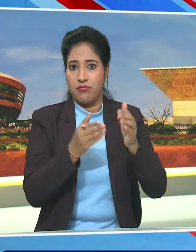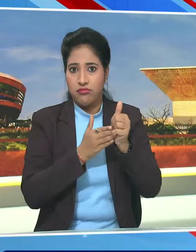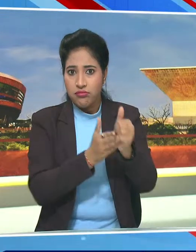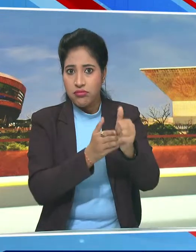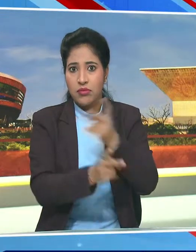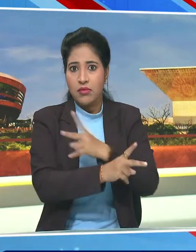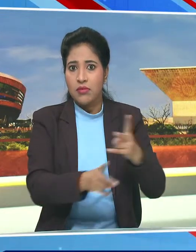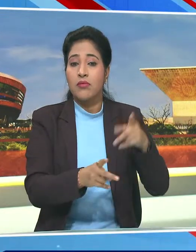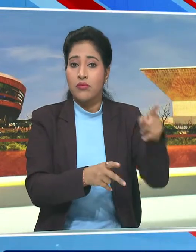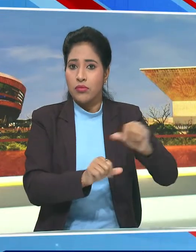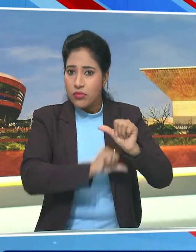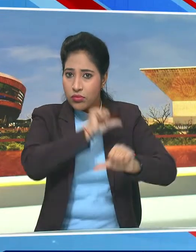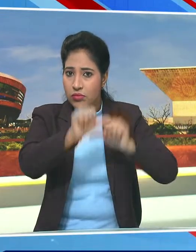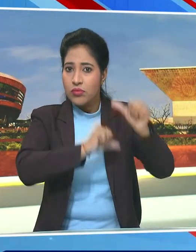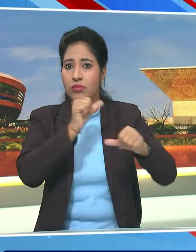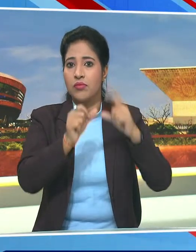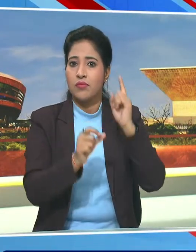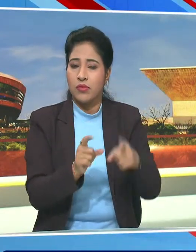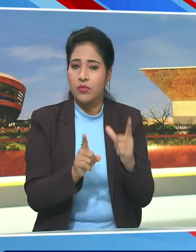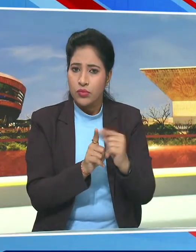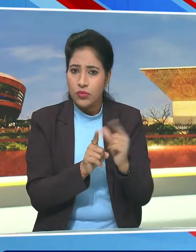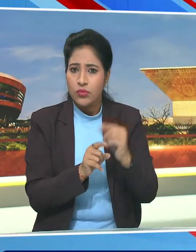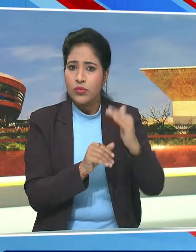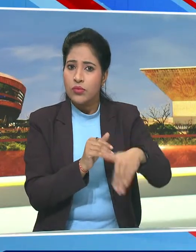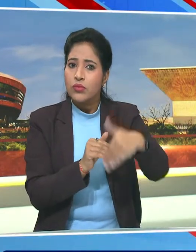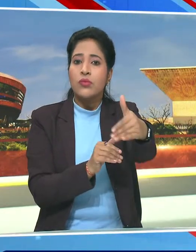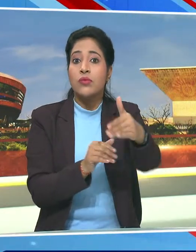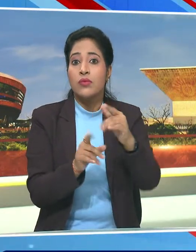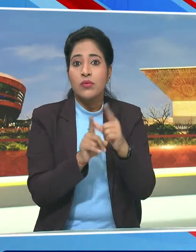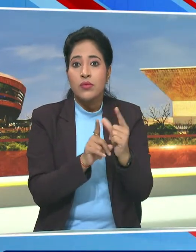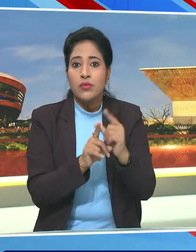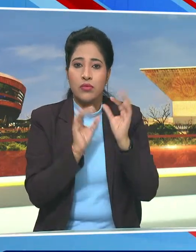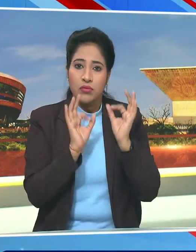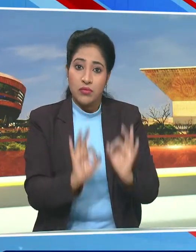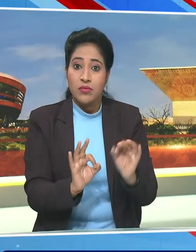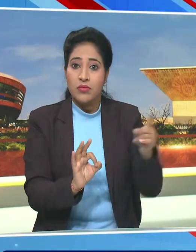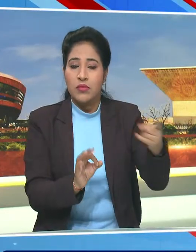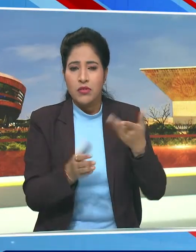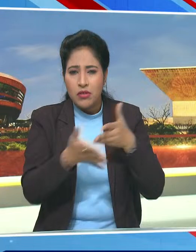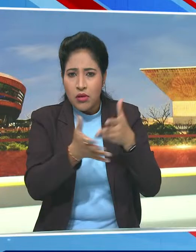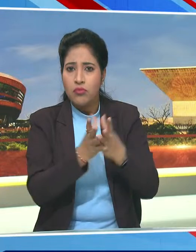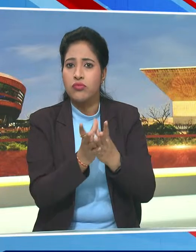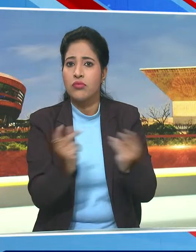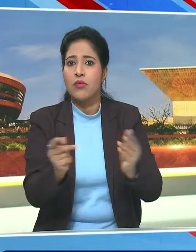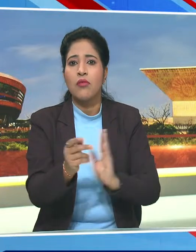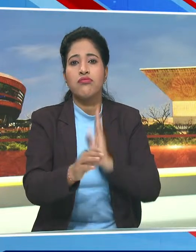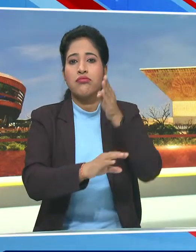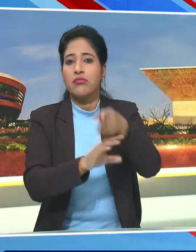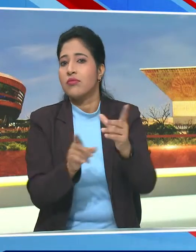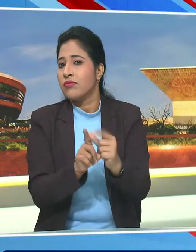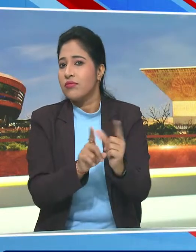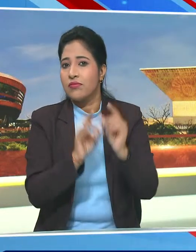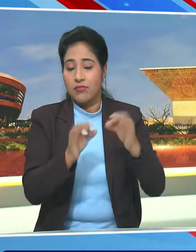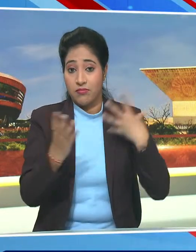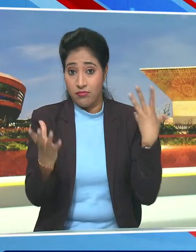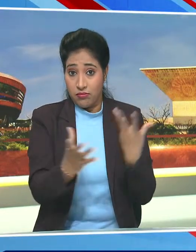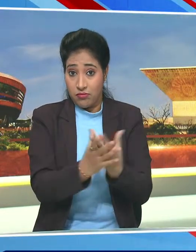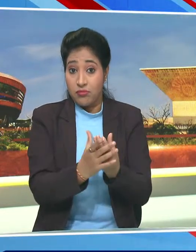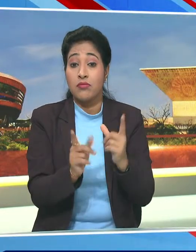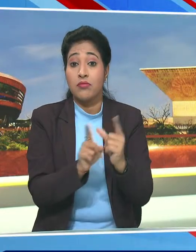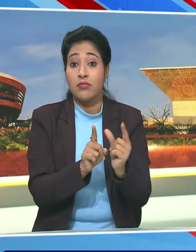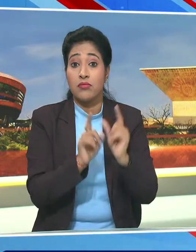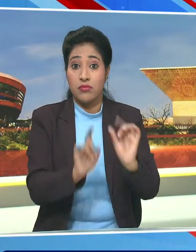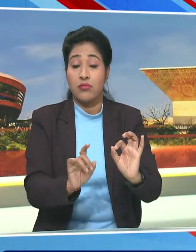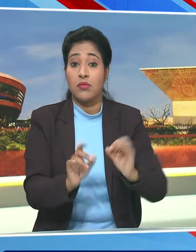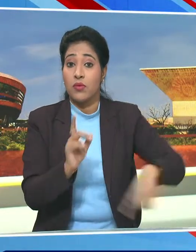हज जानी की प्रक्रिया को यथा संभव सुविधा जना और बाधारहित बनाने के लिए मिलकर काम करते